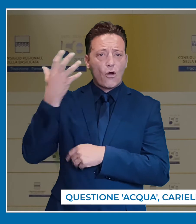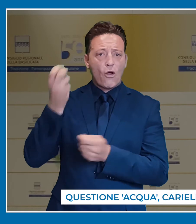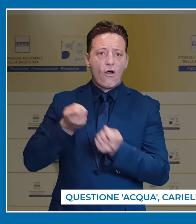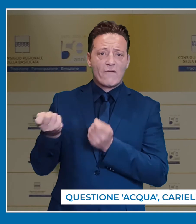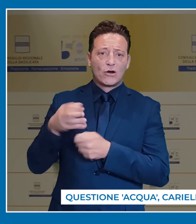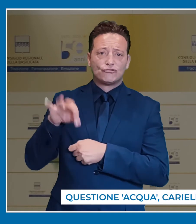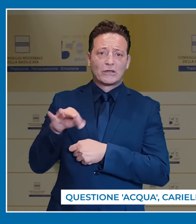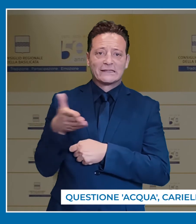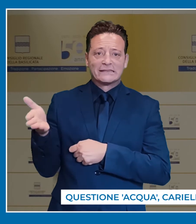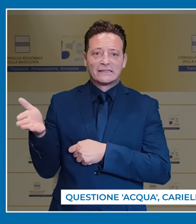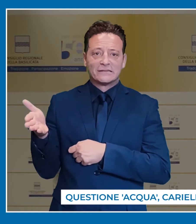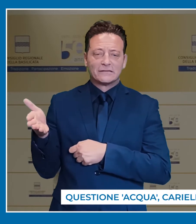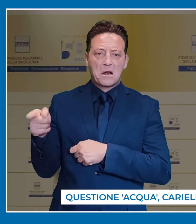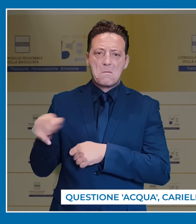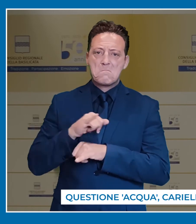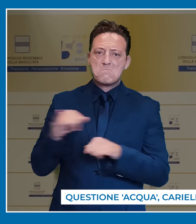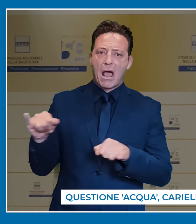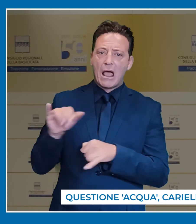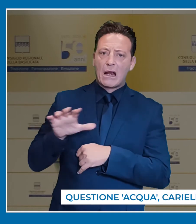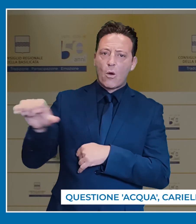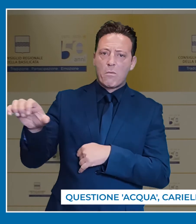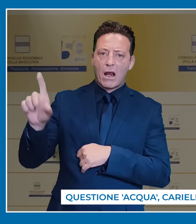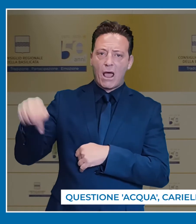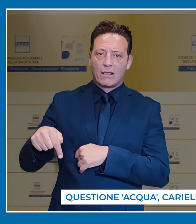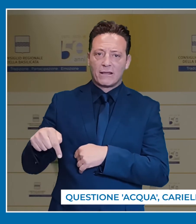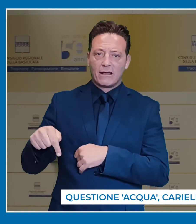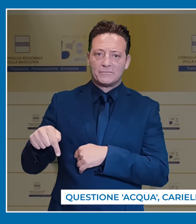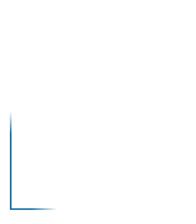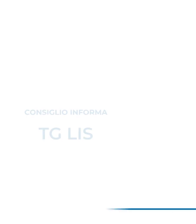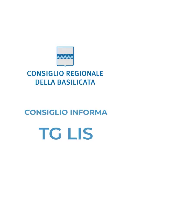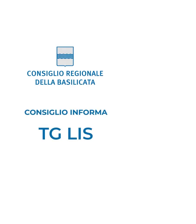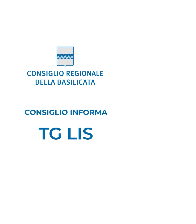governo di centro-sinistra non è stata mai recuperata?